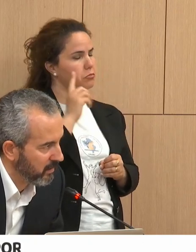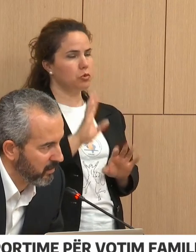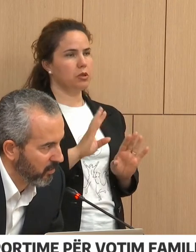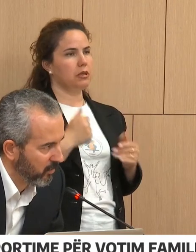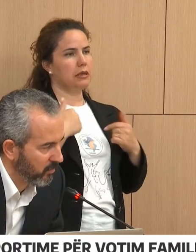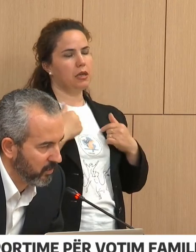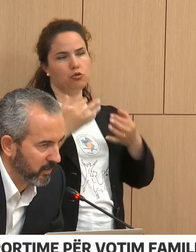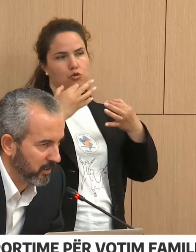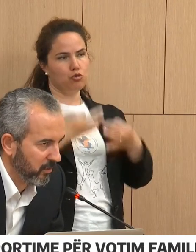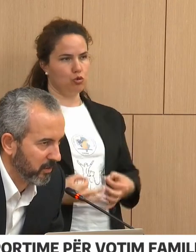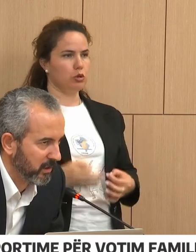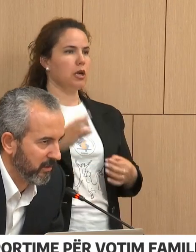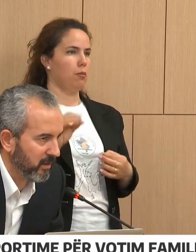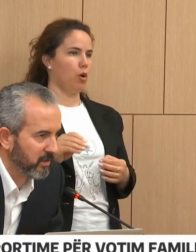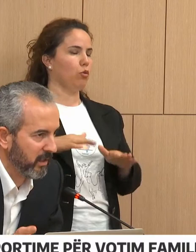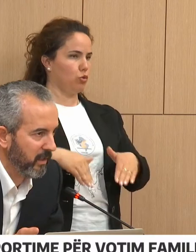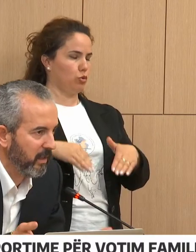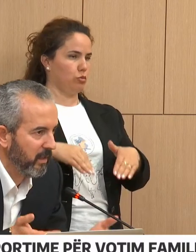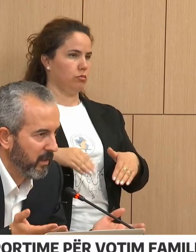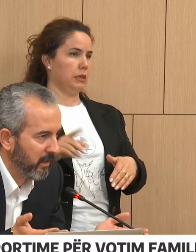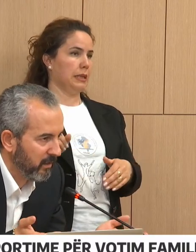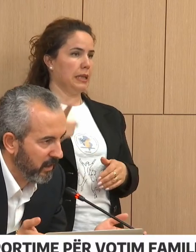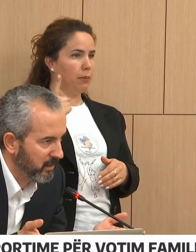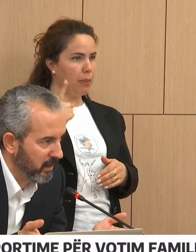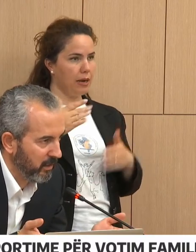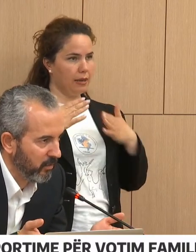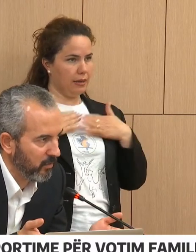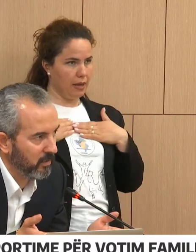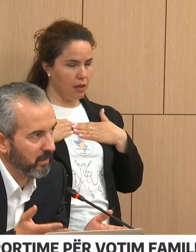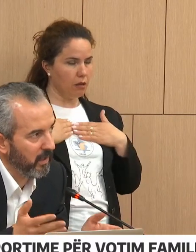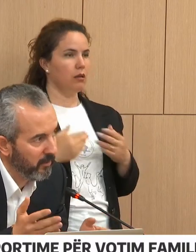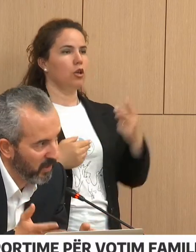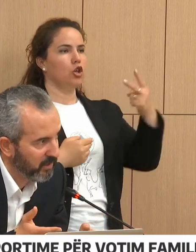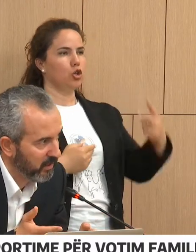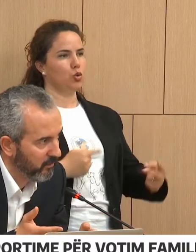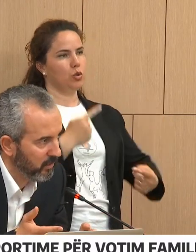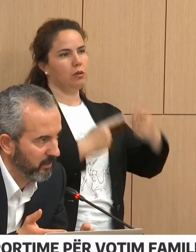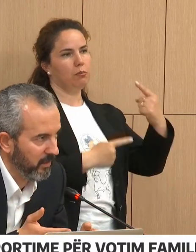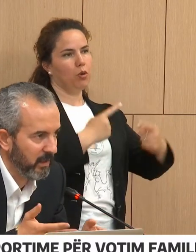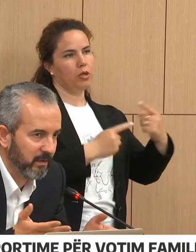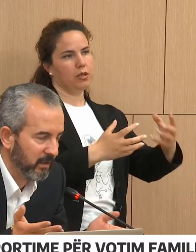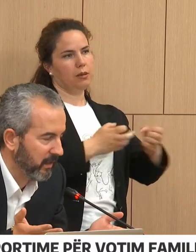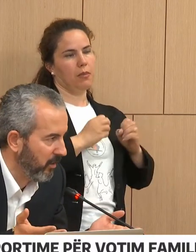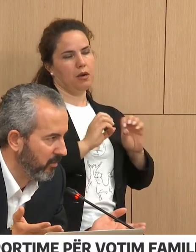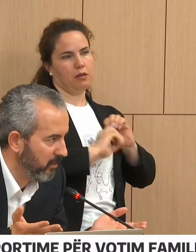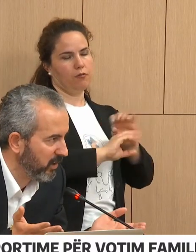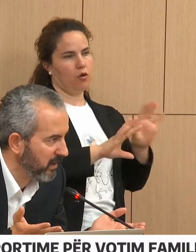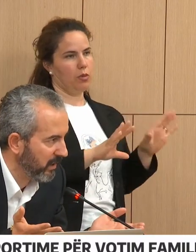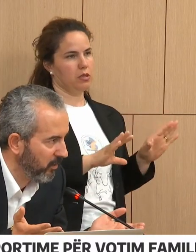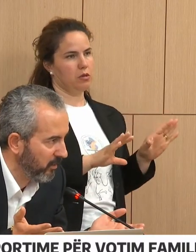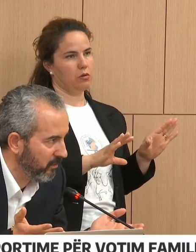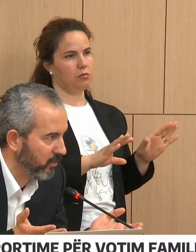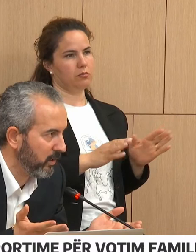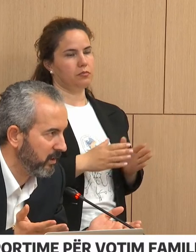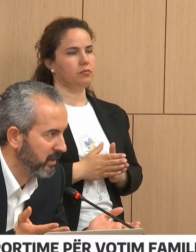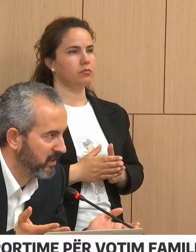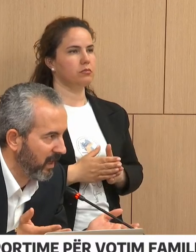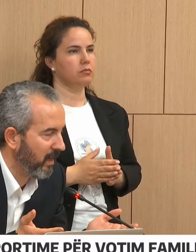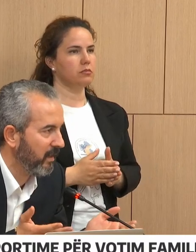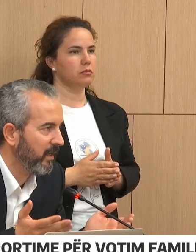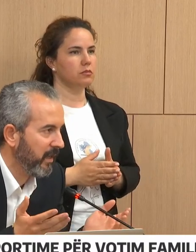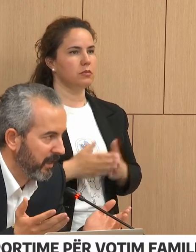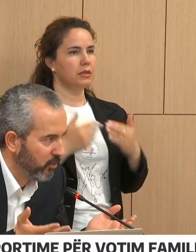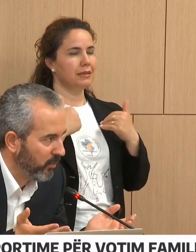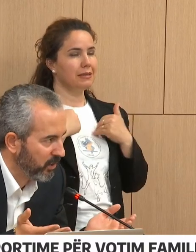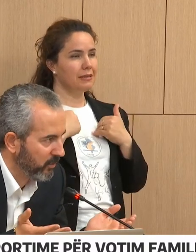informacion eksiston në komisionin qëndrorë të zgjere nëse interesi e kërkom që edhe pra që në votimi ne të deklarojmë ne mund të deklarojmë por nuk e di